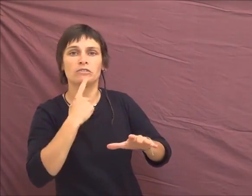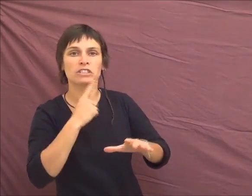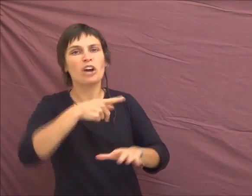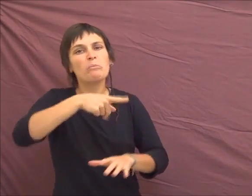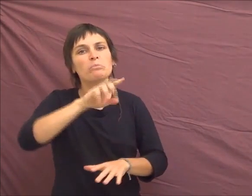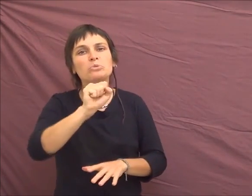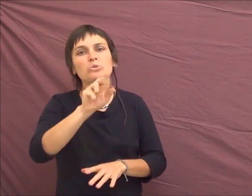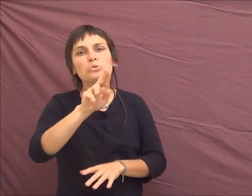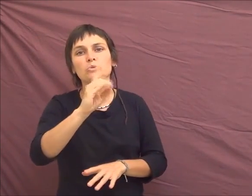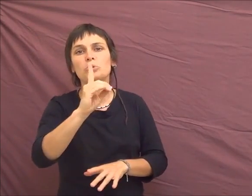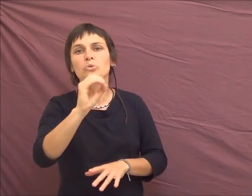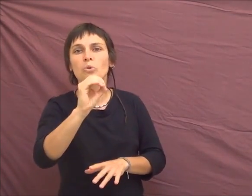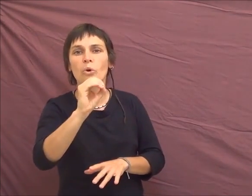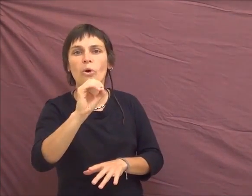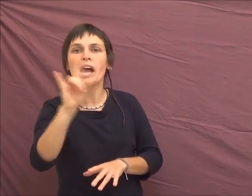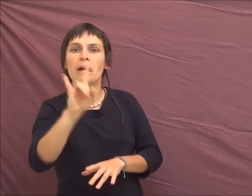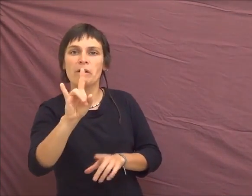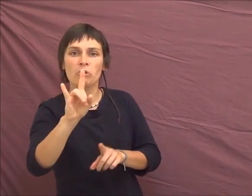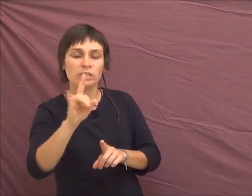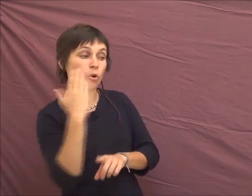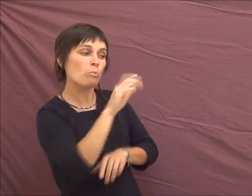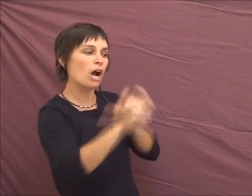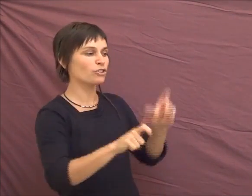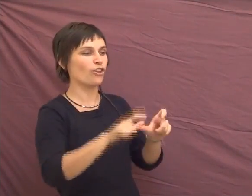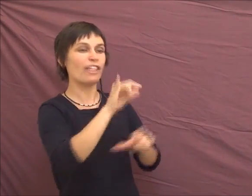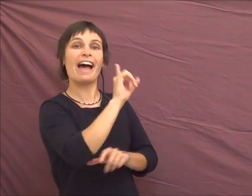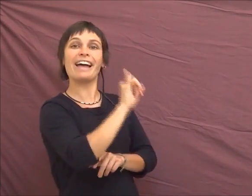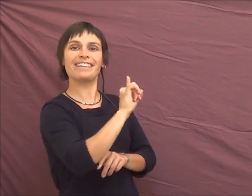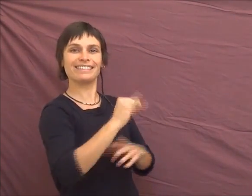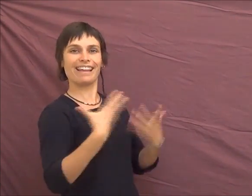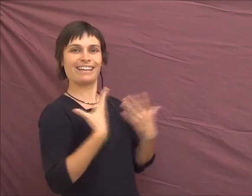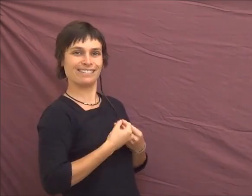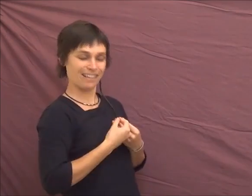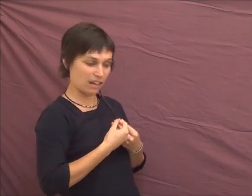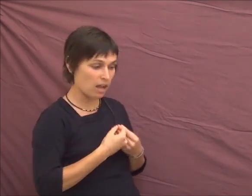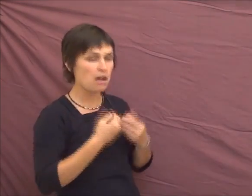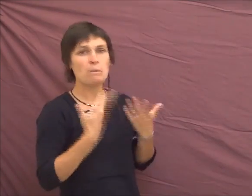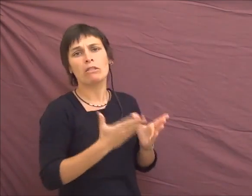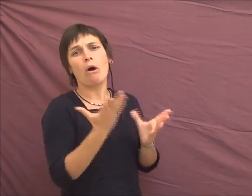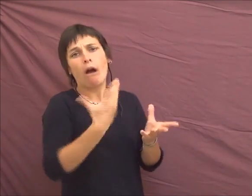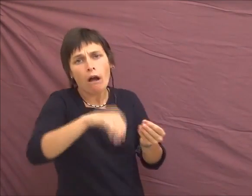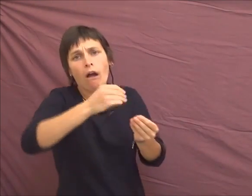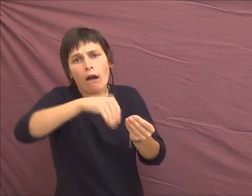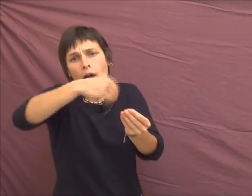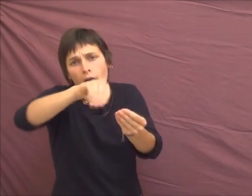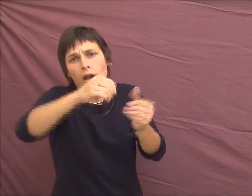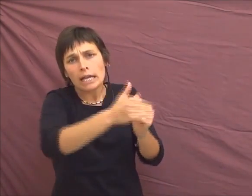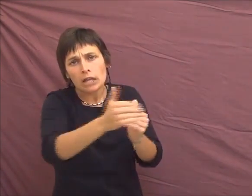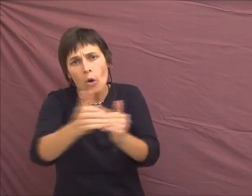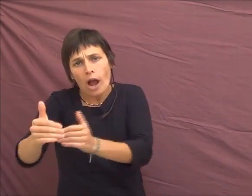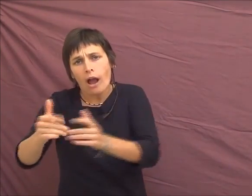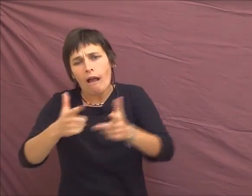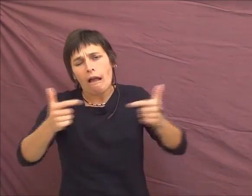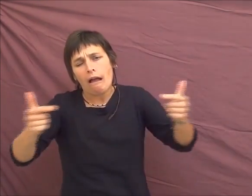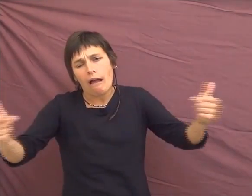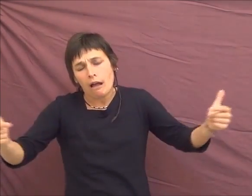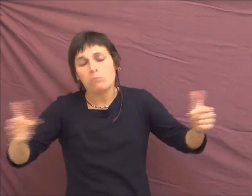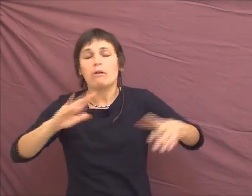et puis les intersexes tout pourris, qu'ils appelaient les pseudo-hermaphrodites. Donc, ils ont commencé à créer deux catégories, et puis après, ils ont multiplié les